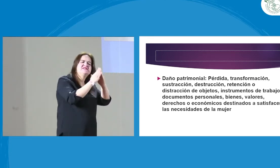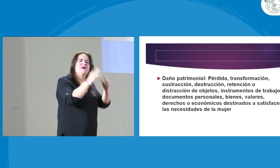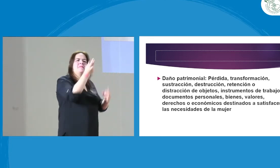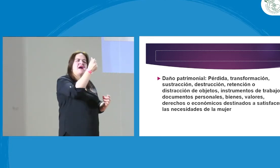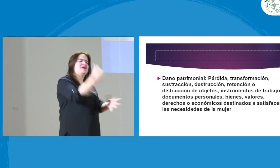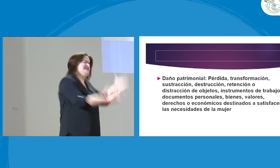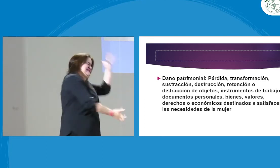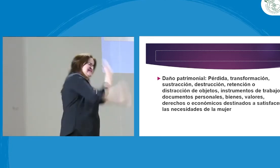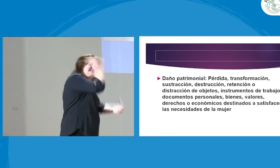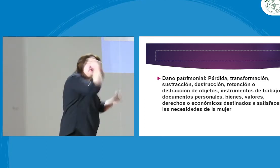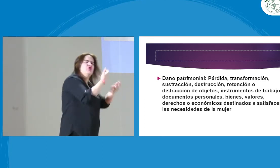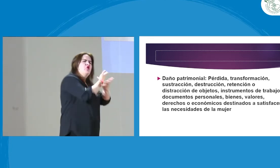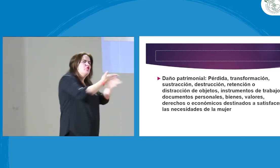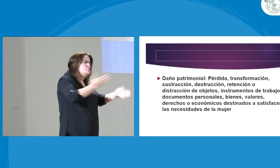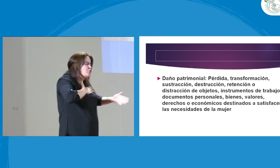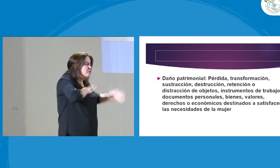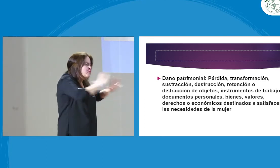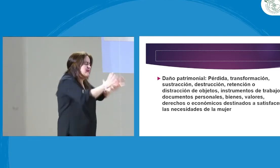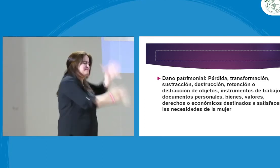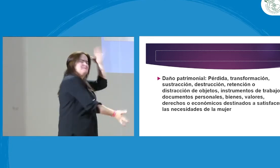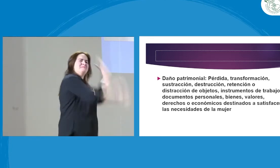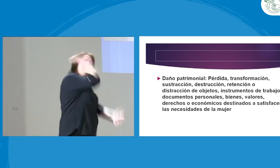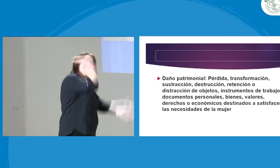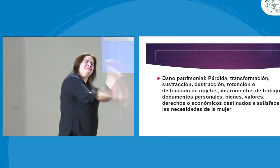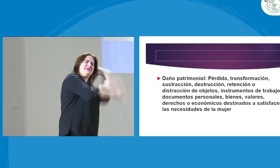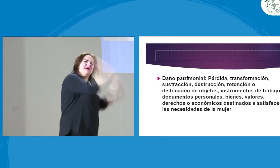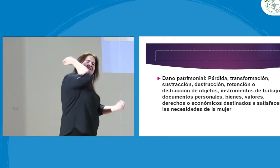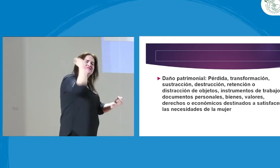que los hombres nos quiten este dinero o estos patrimonios que tenemos.